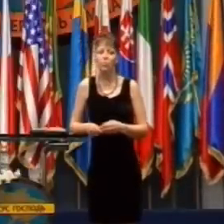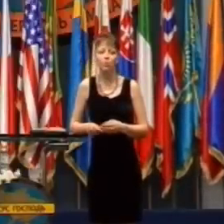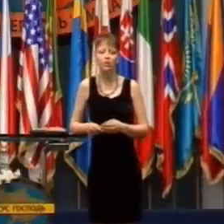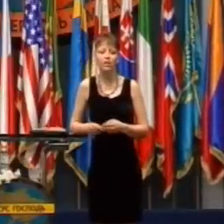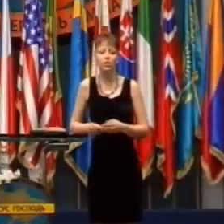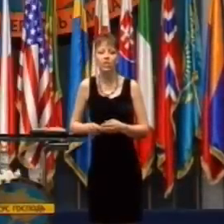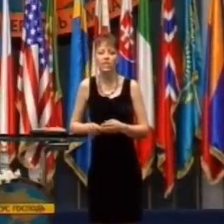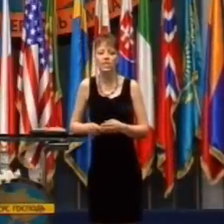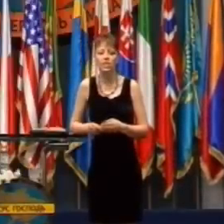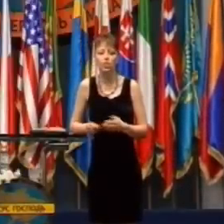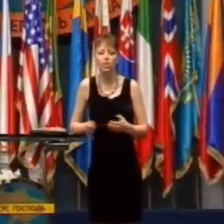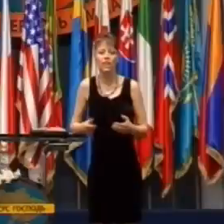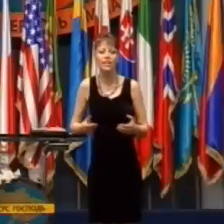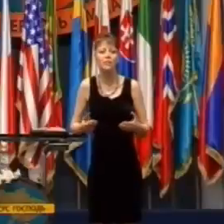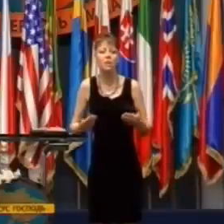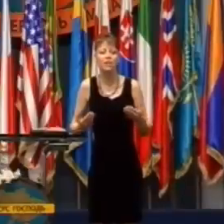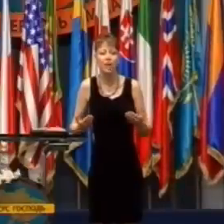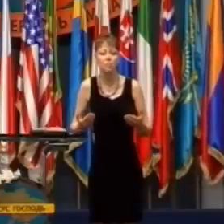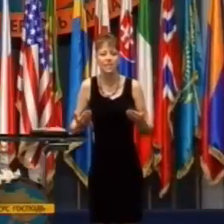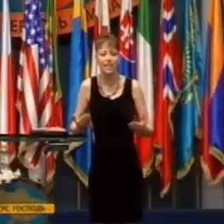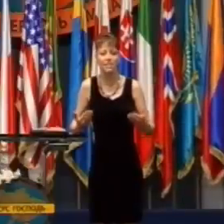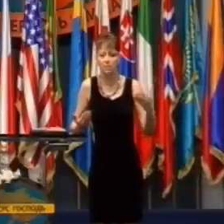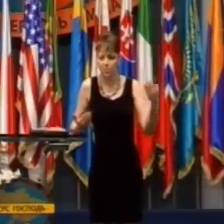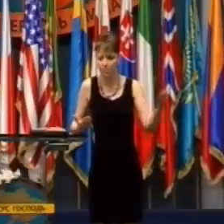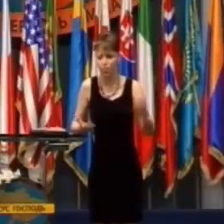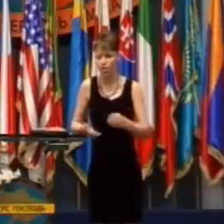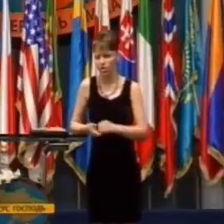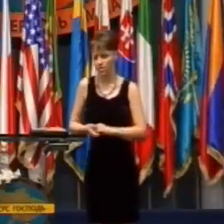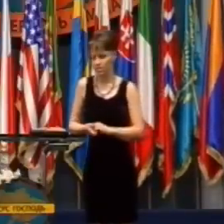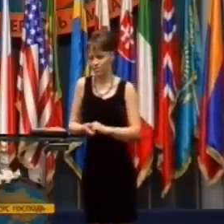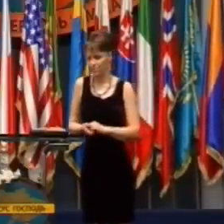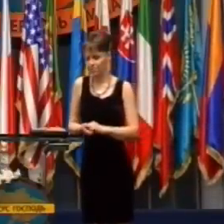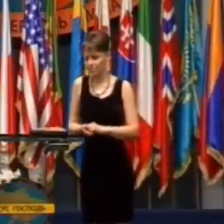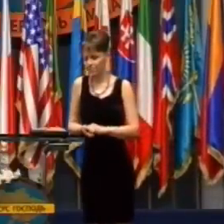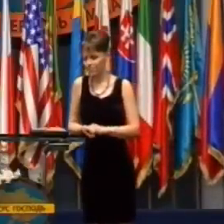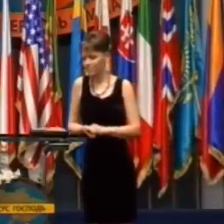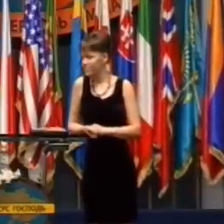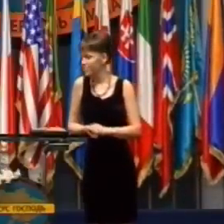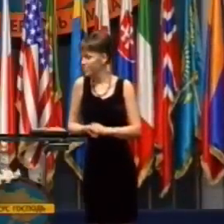Bolo pre ňu úplne nemožné, aby sa čo je len postavila, aby išla na záchod.